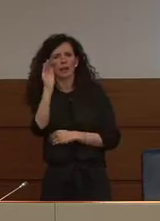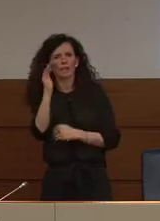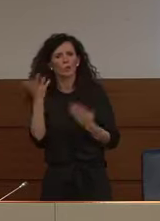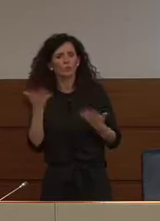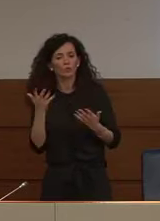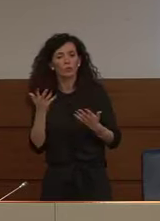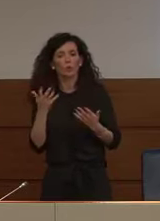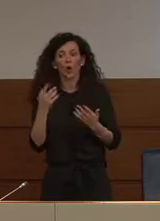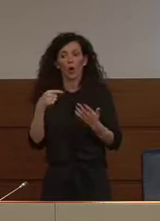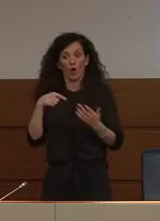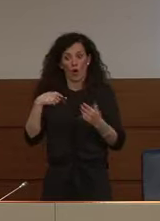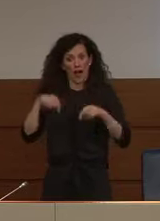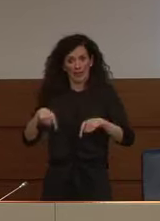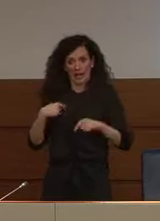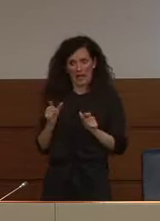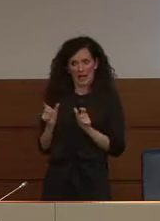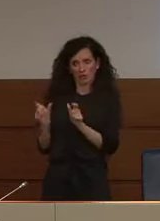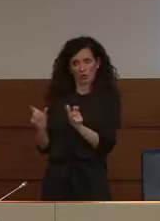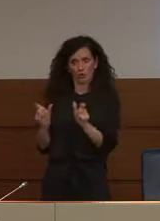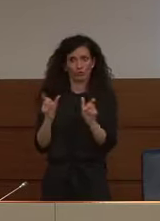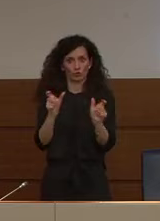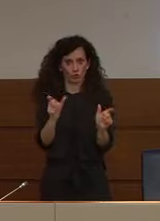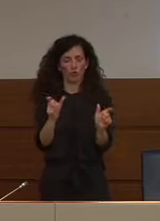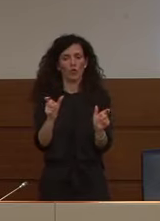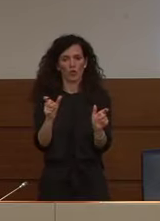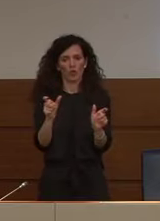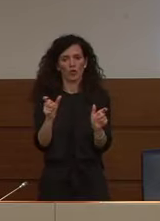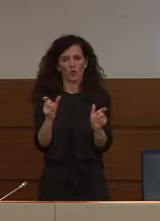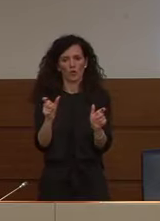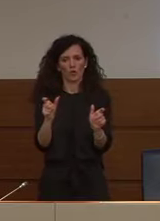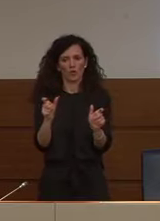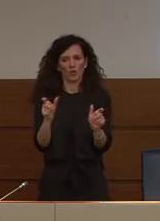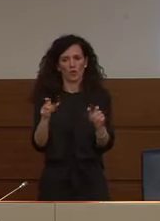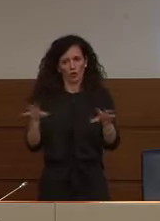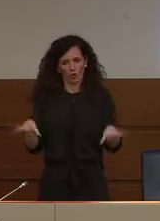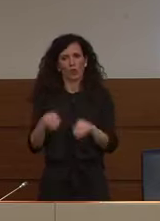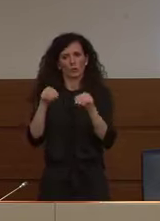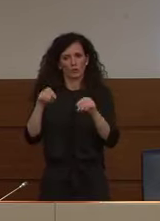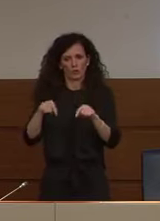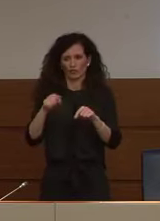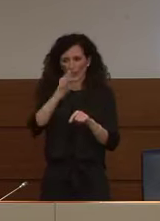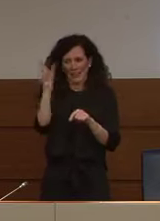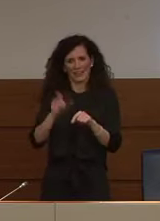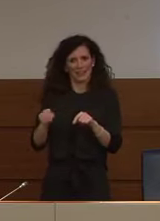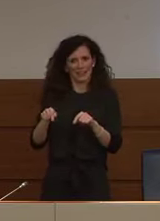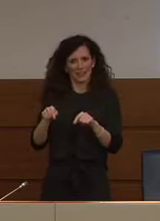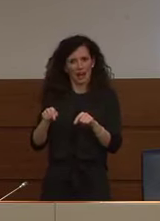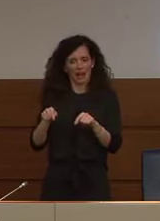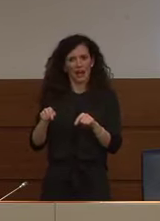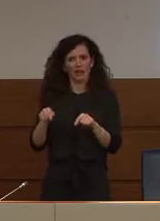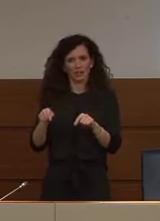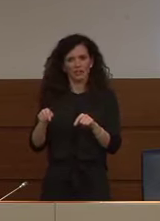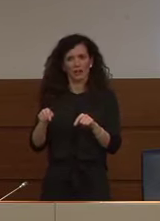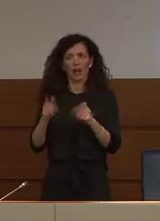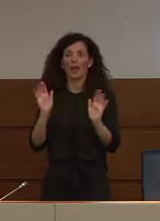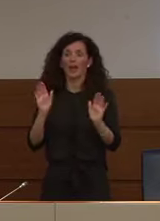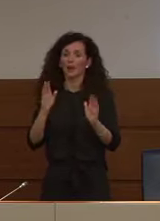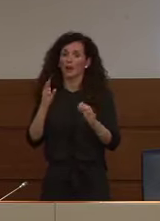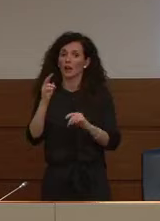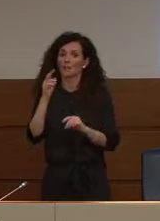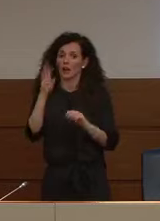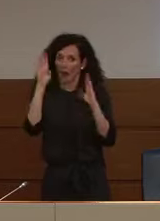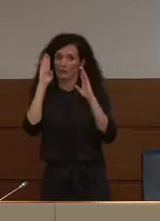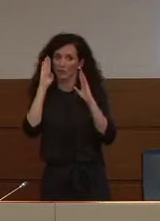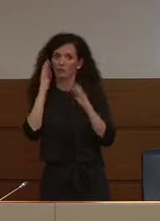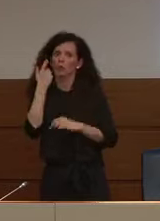contenimento che sono state adottate in Italia e badate bene su questo